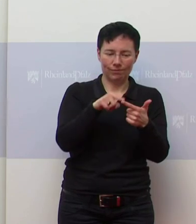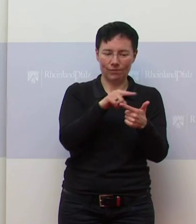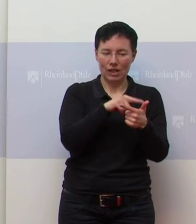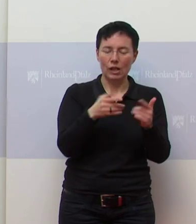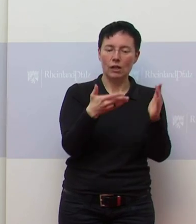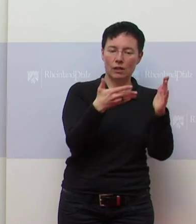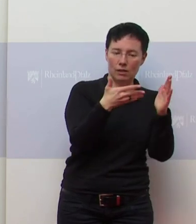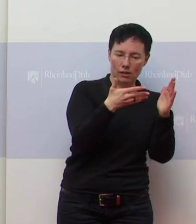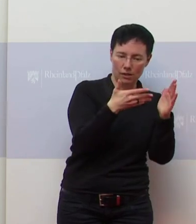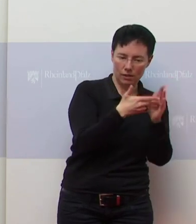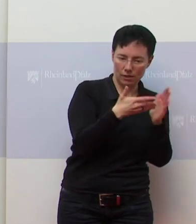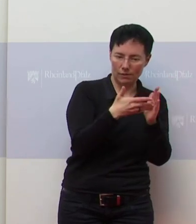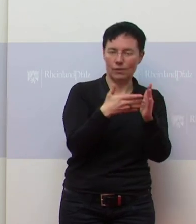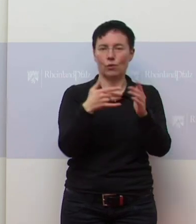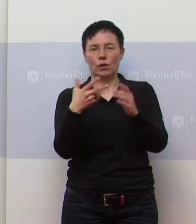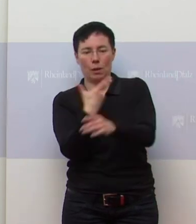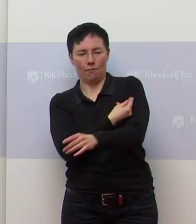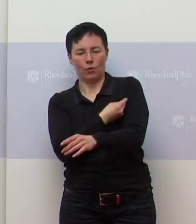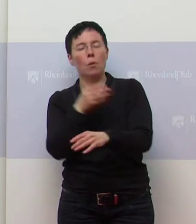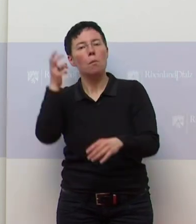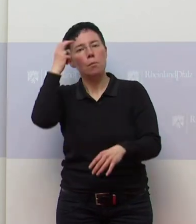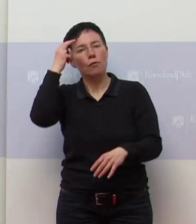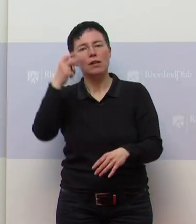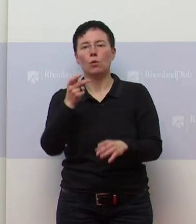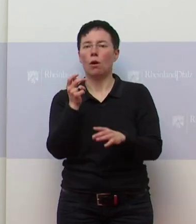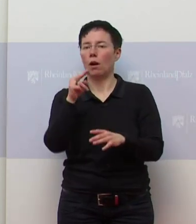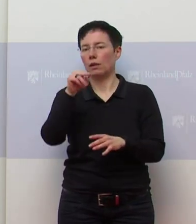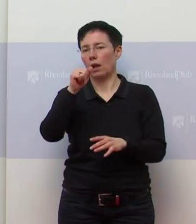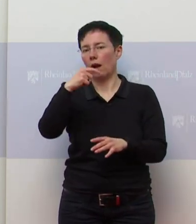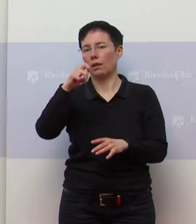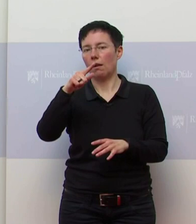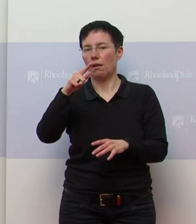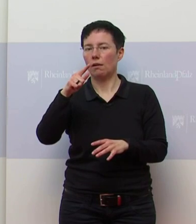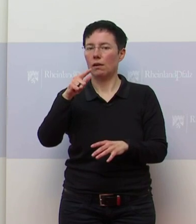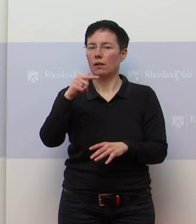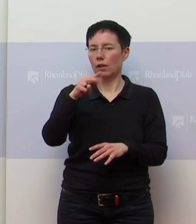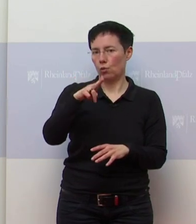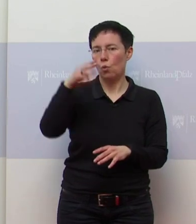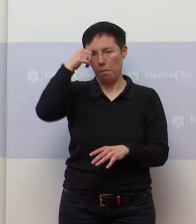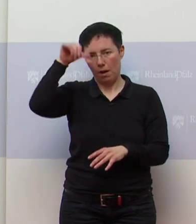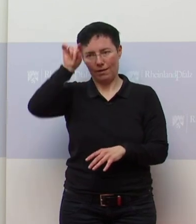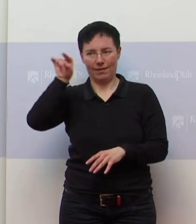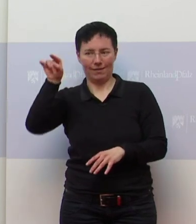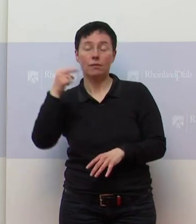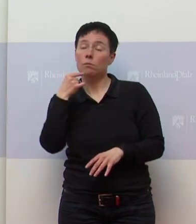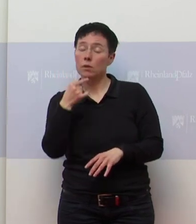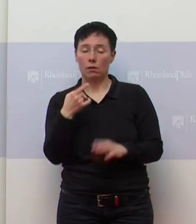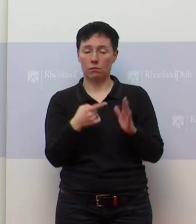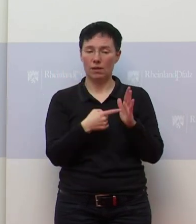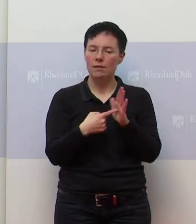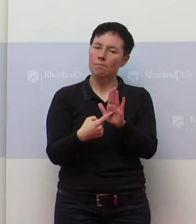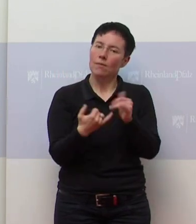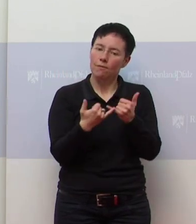interessantes Gutachten von Professor Nagel von der TU Berlin, der noch mal Wege aufgezeigt hat, wie man zu einer